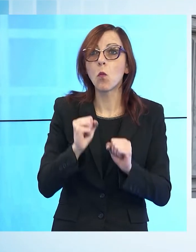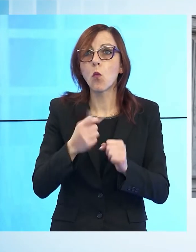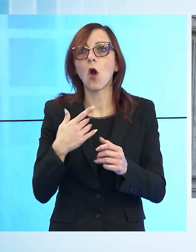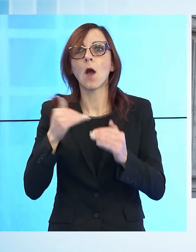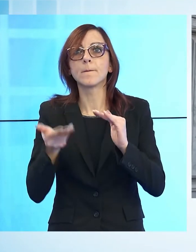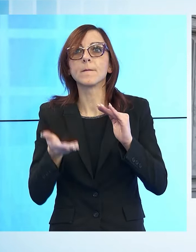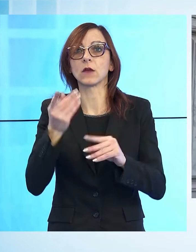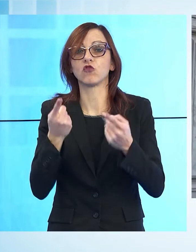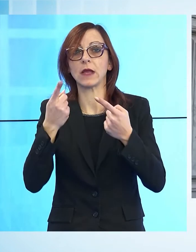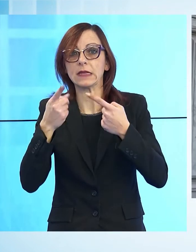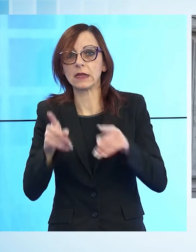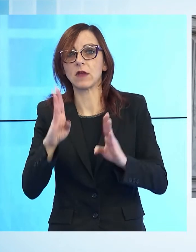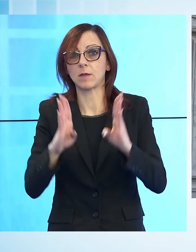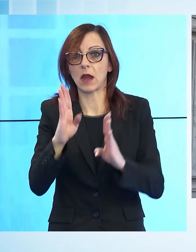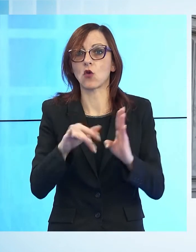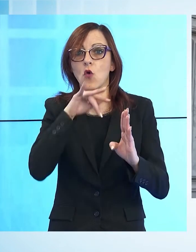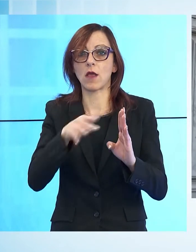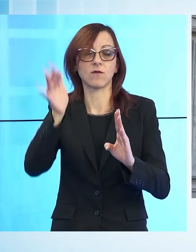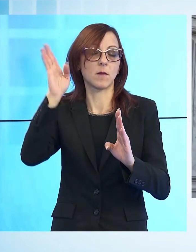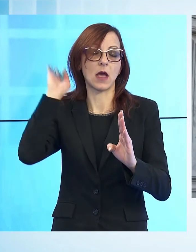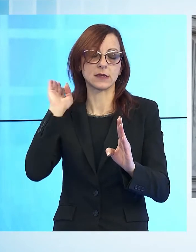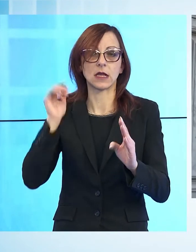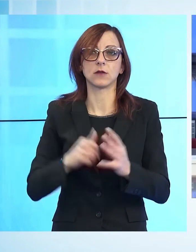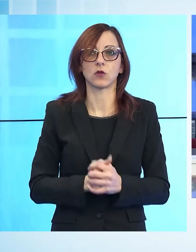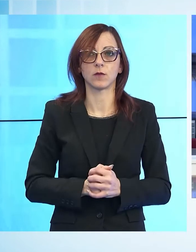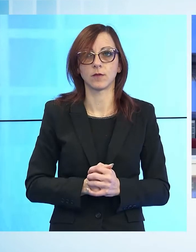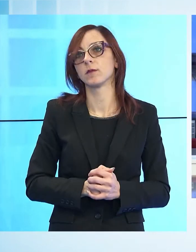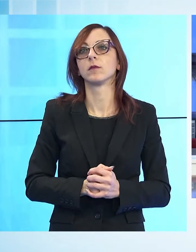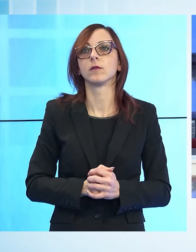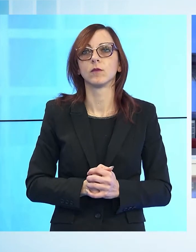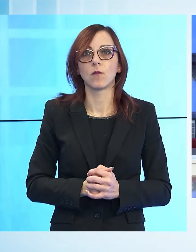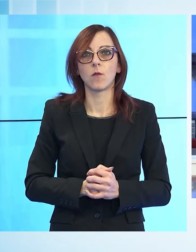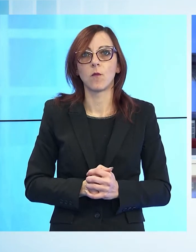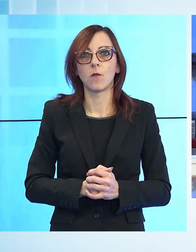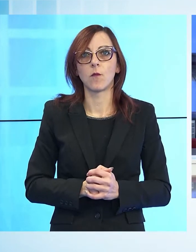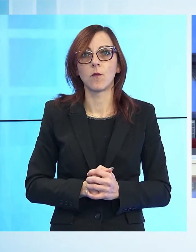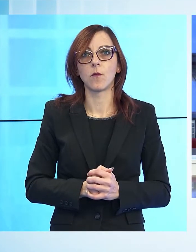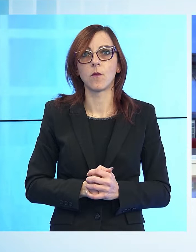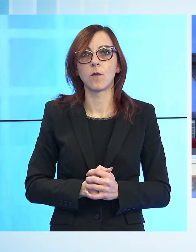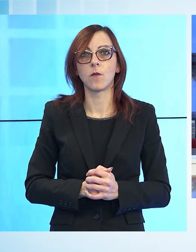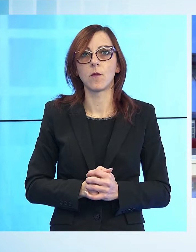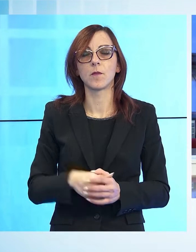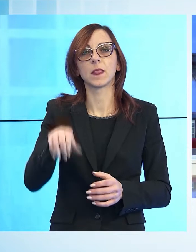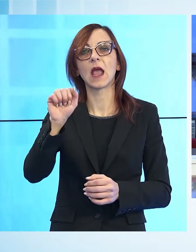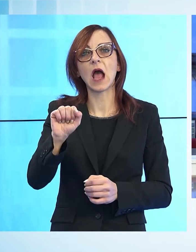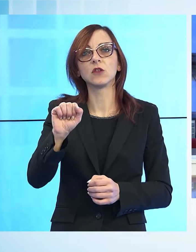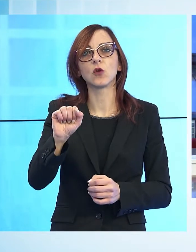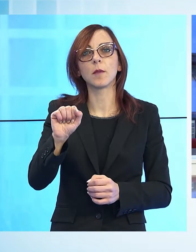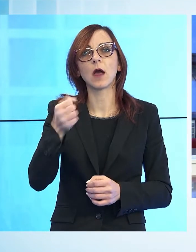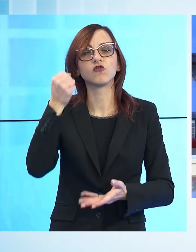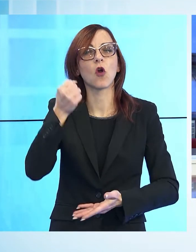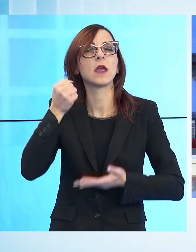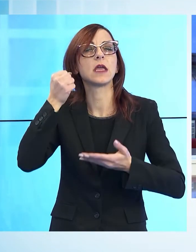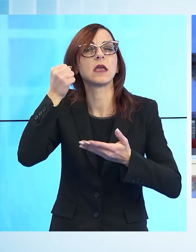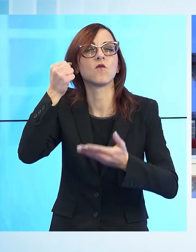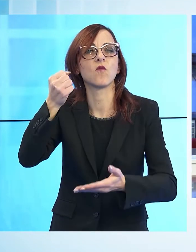maggioranza diversa da quello che lo ha sostenuto fino ad oggi. Adesso andiamo ad Alto Pascio, grande investimento del